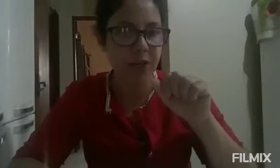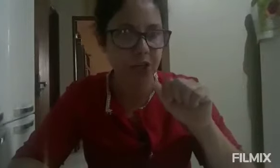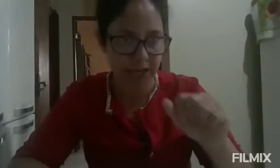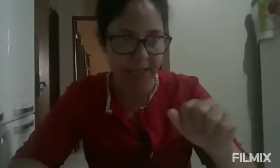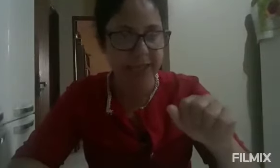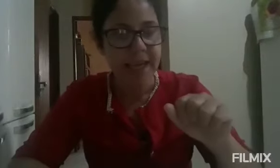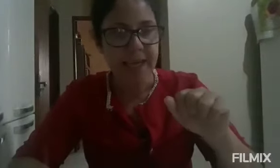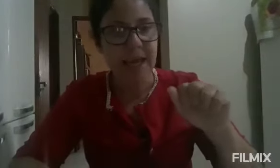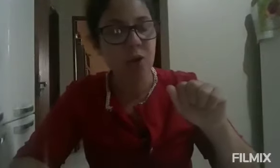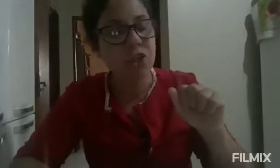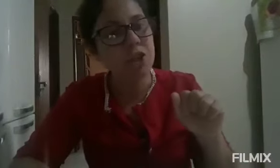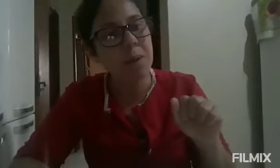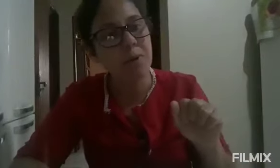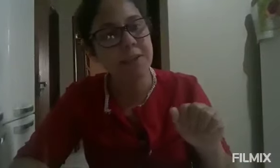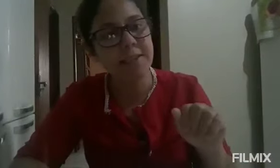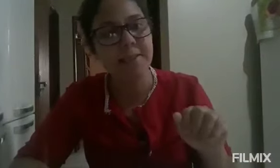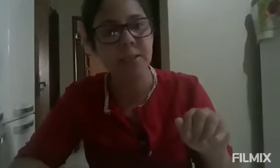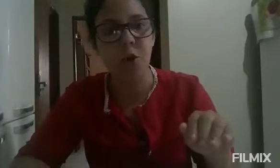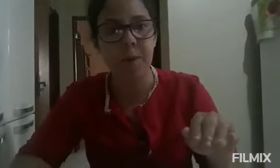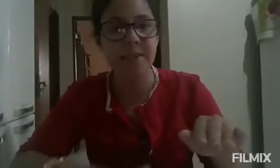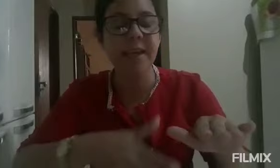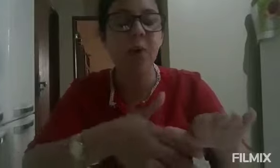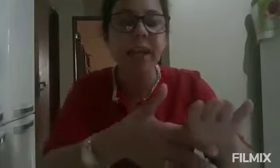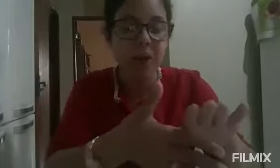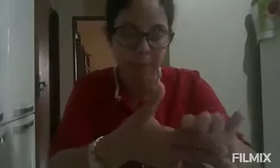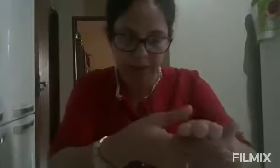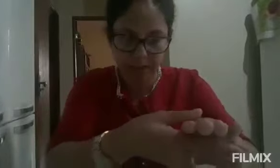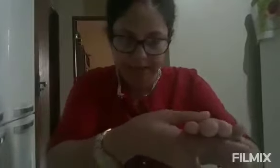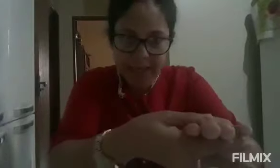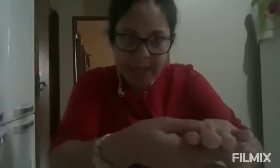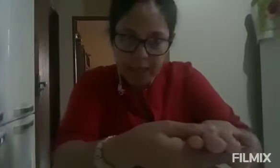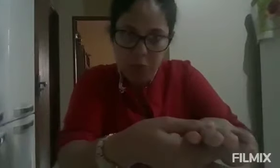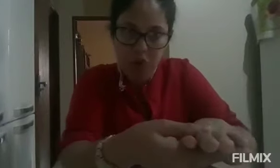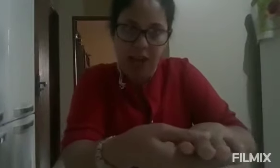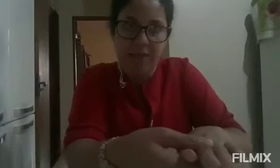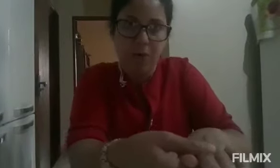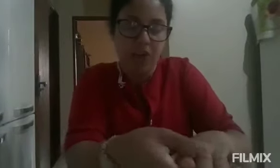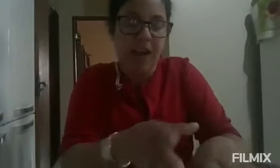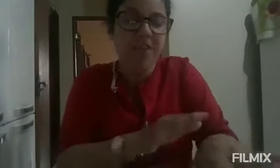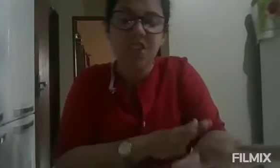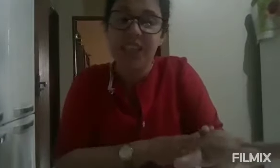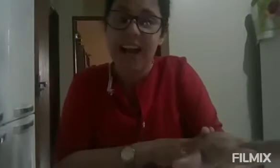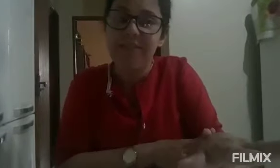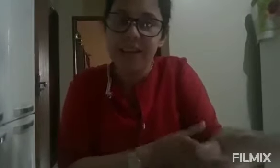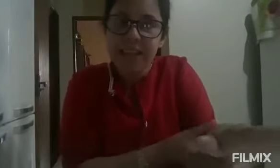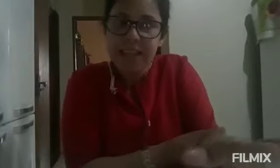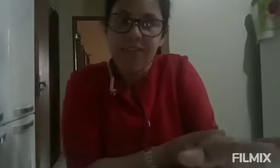fechada e eu senti, minha mão fez assim, parecendo que alguém tinha pego nela e puxava, puxava, esticava, estava